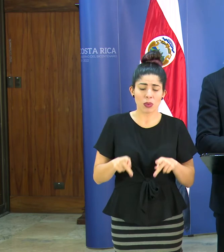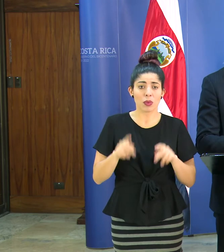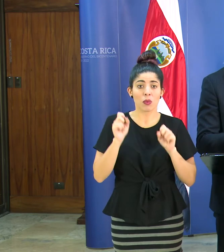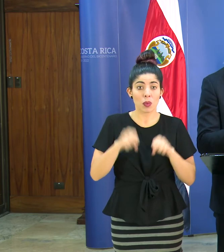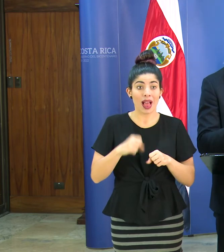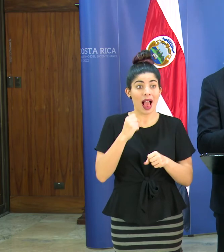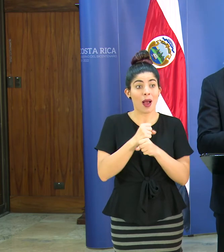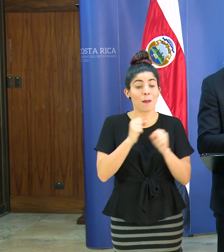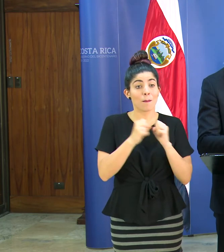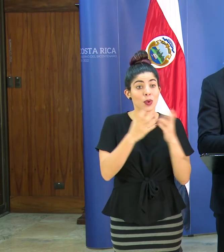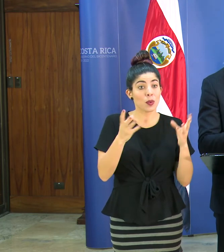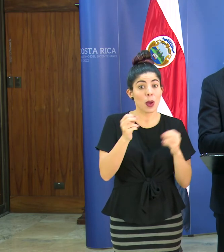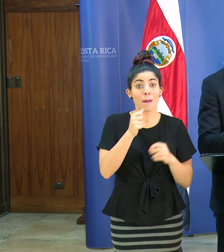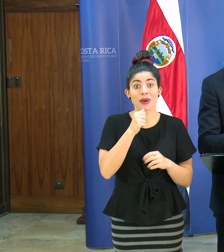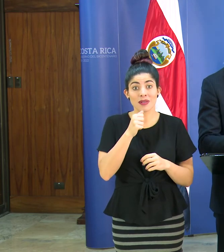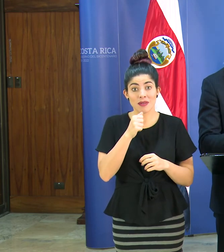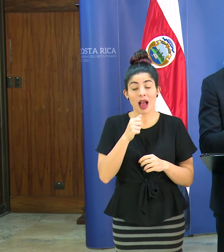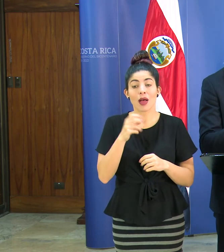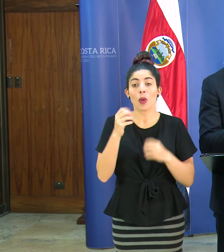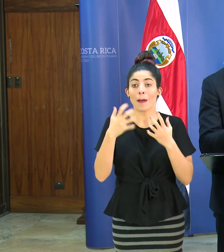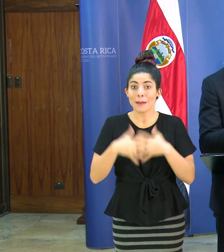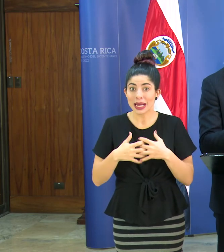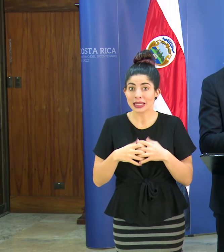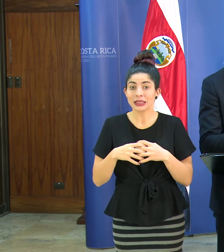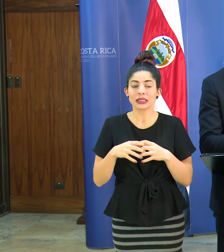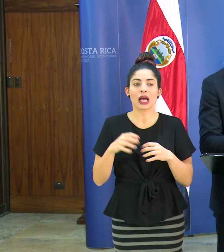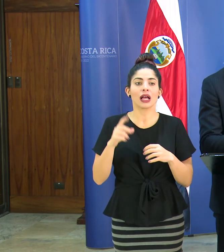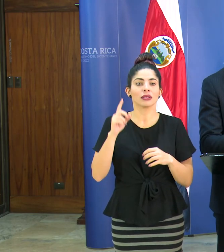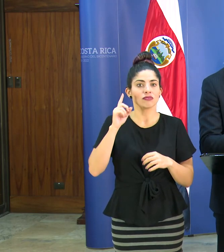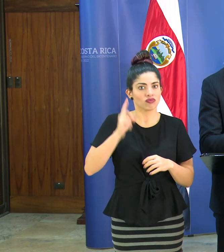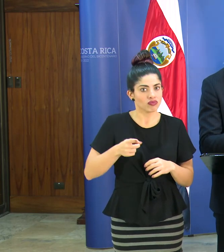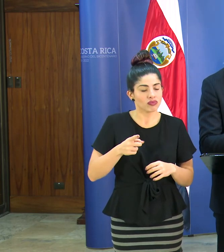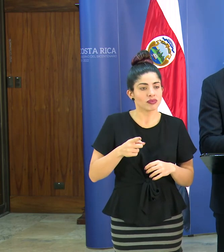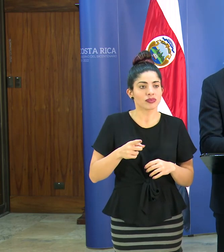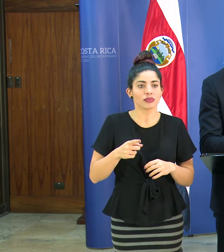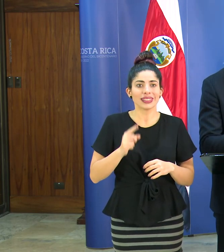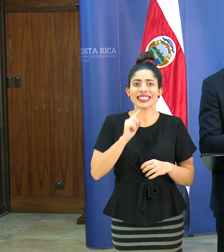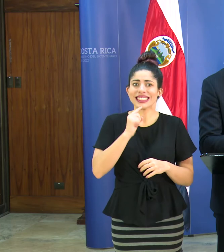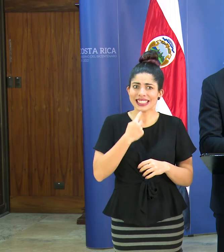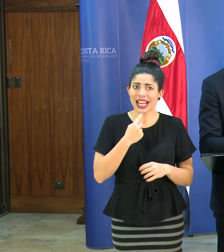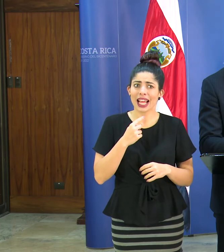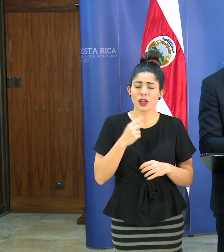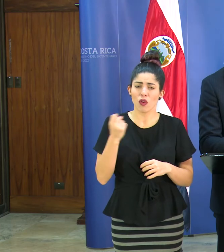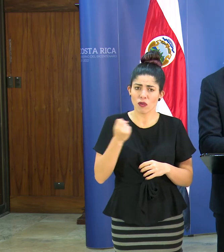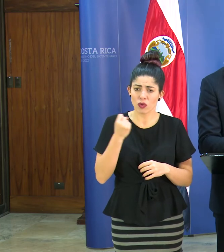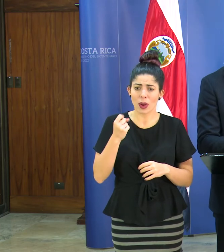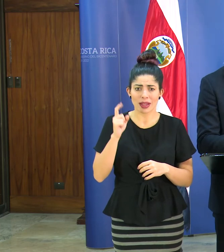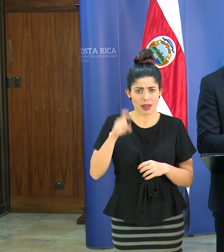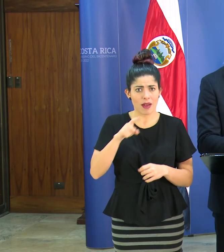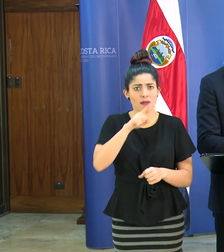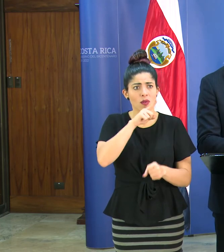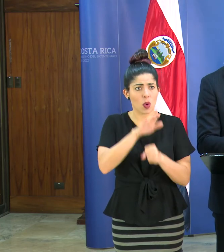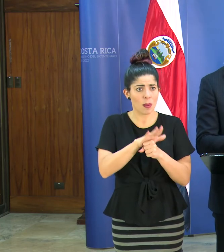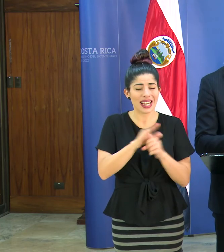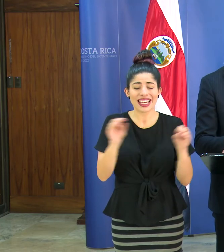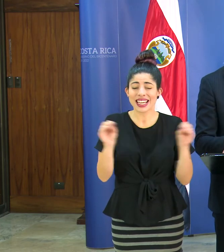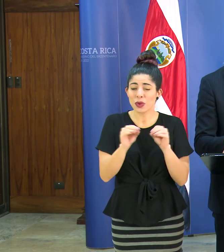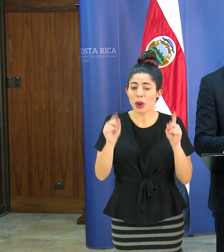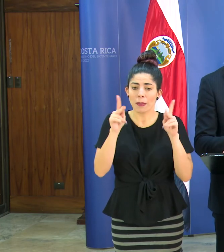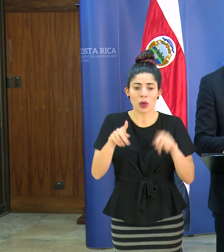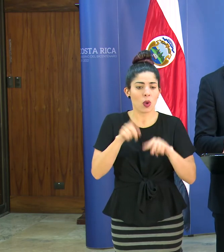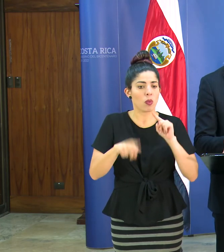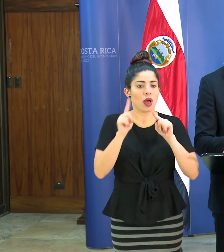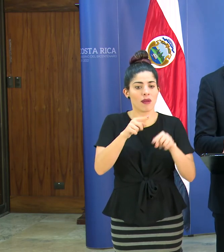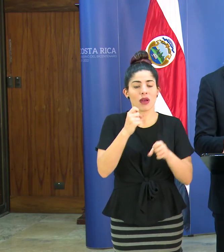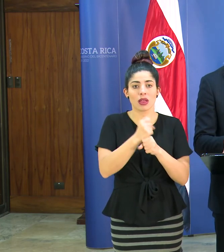público y a nivel privado estamos indicando a nivel empresarial que eso sea una exhortación pero de verdad una invitación muy fuerte a cumplir porque nadie debe ir a trabajar